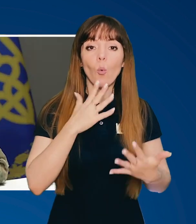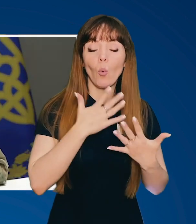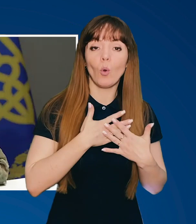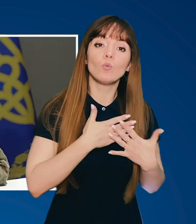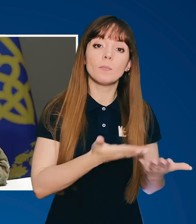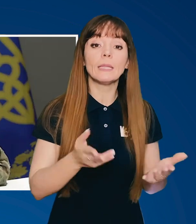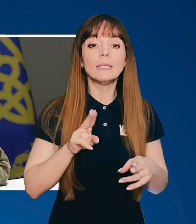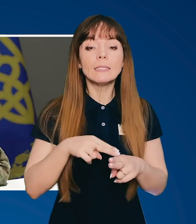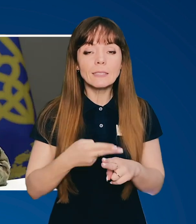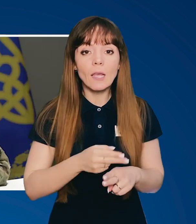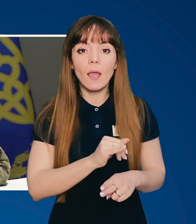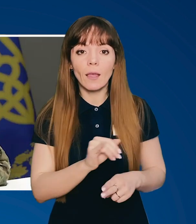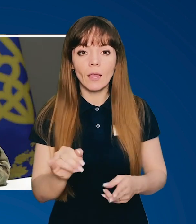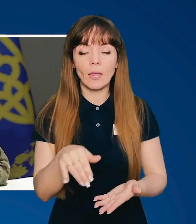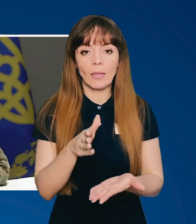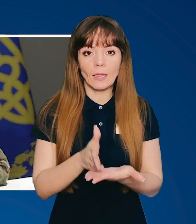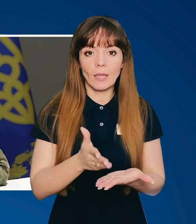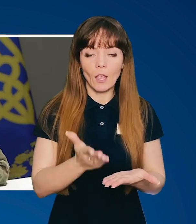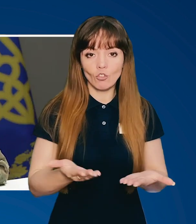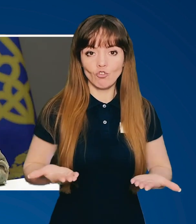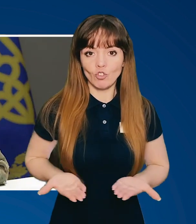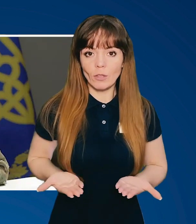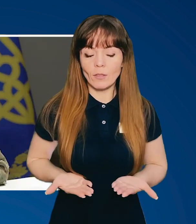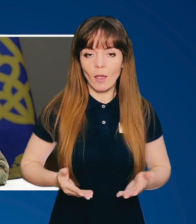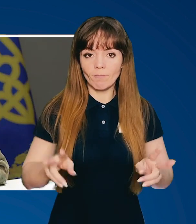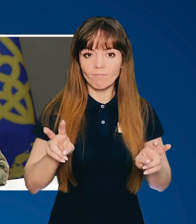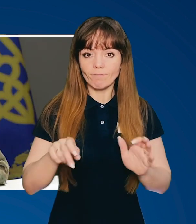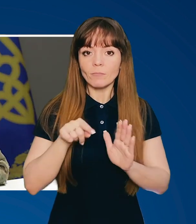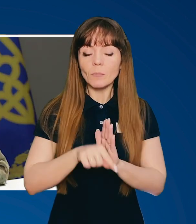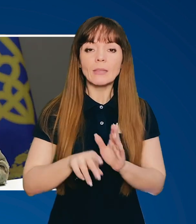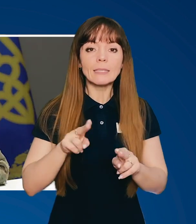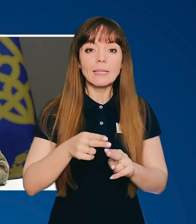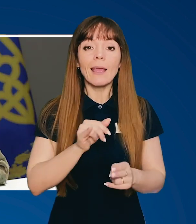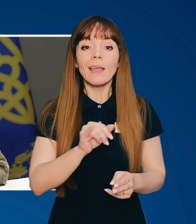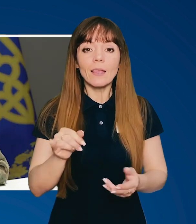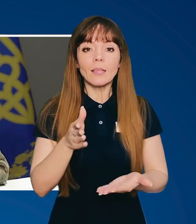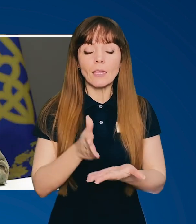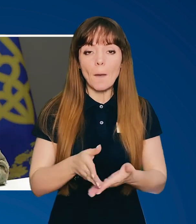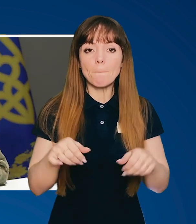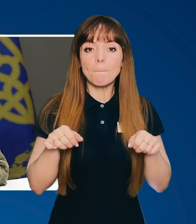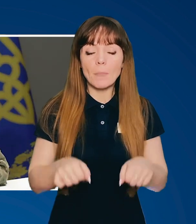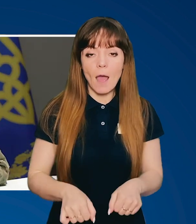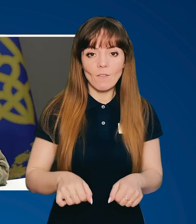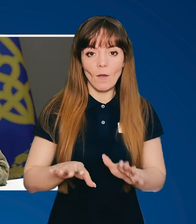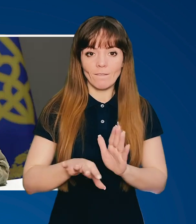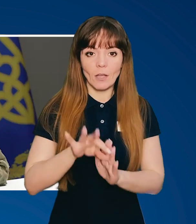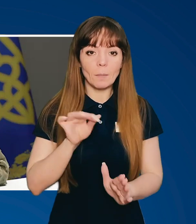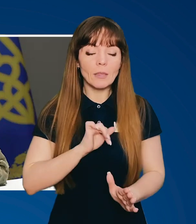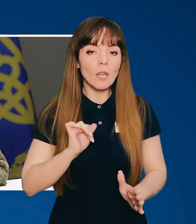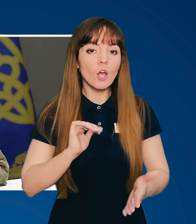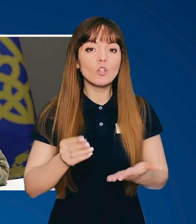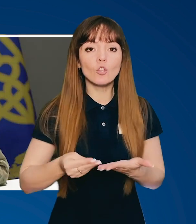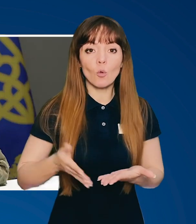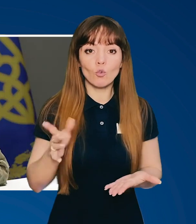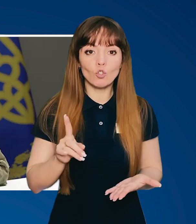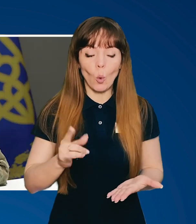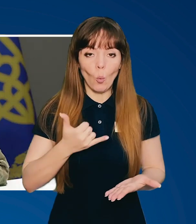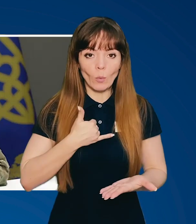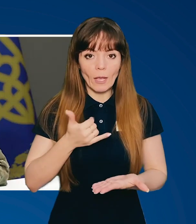кого любити. Це і є життя. Це і є право вибору. Це найдорожче, що в нас є.